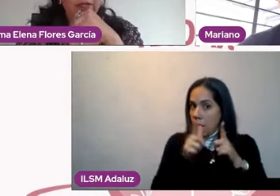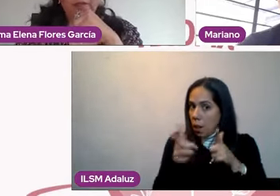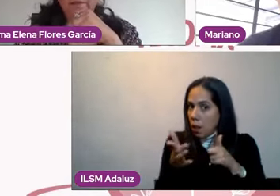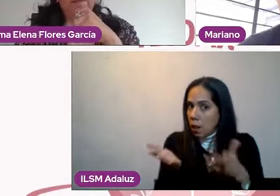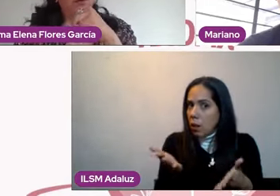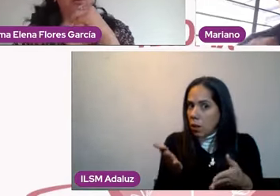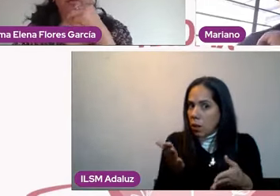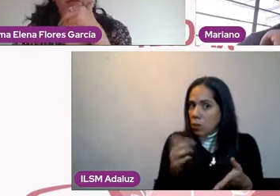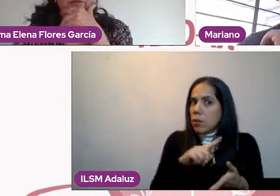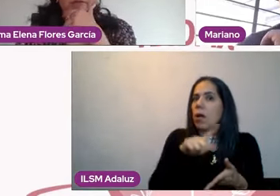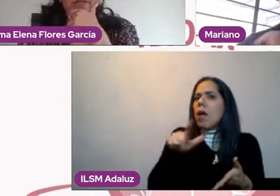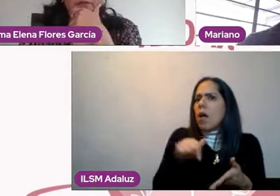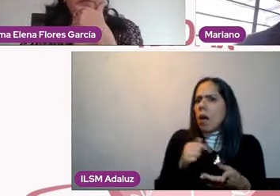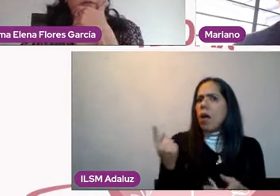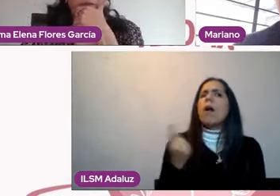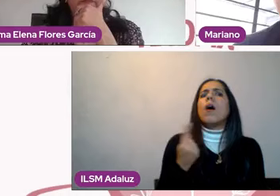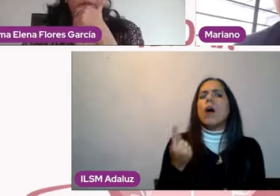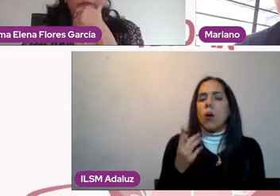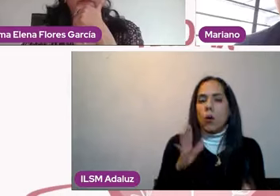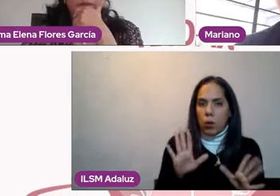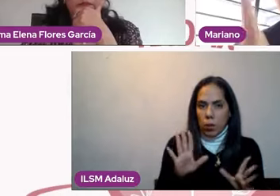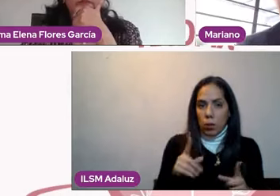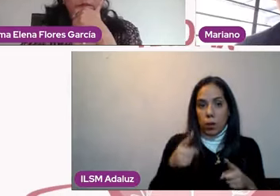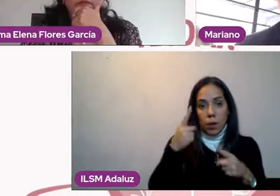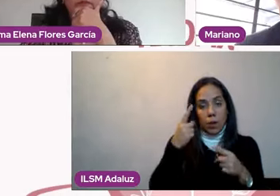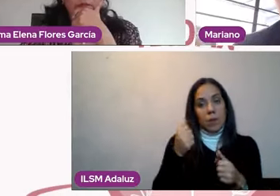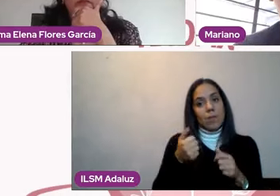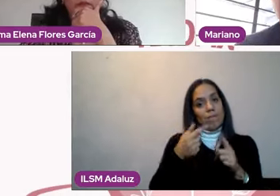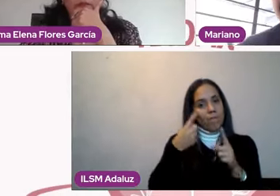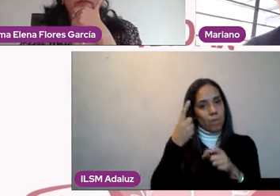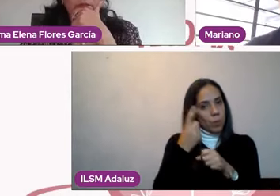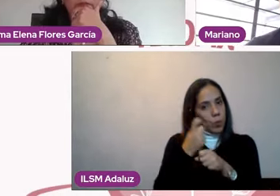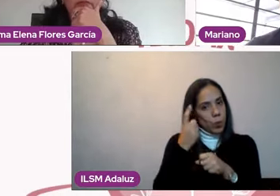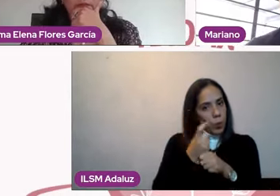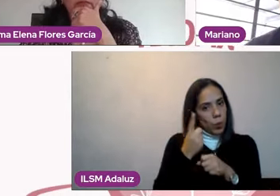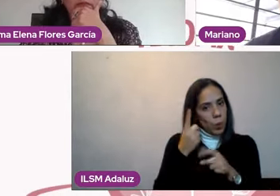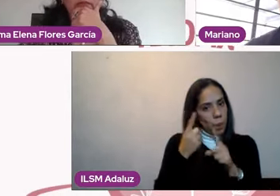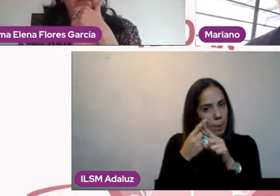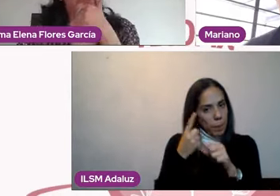¿No? Entonces, pues empecemos por uno mismo. Sería el paso número uno.